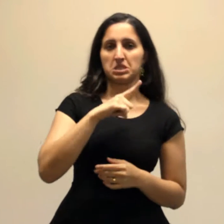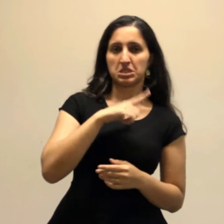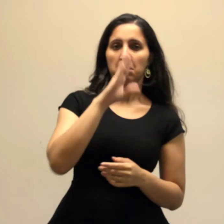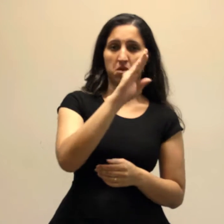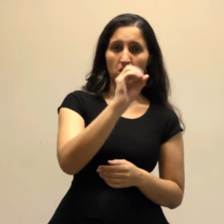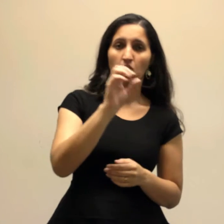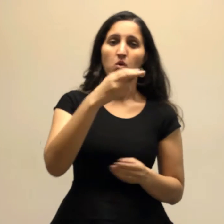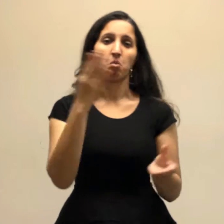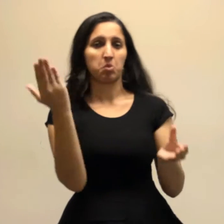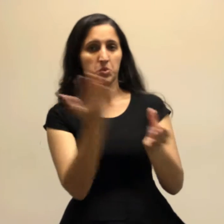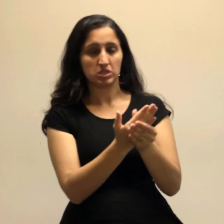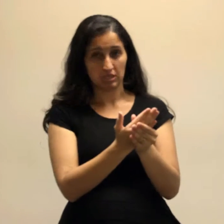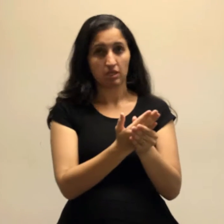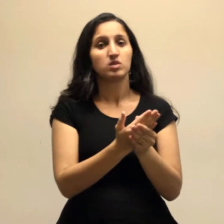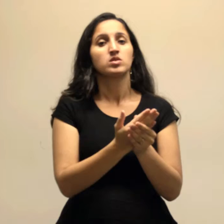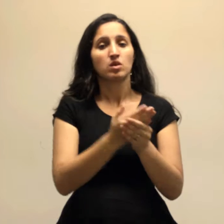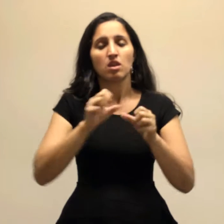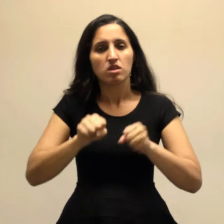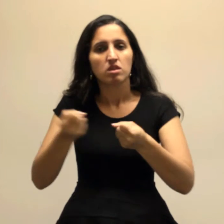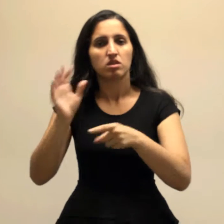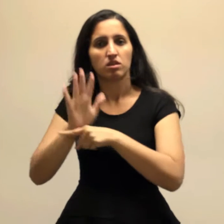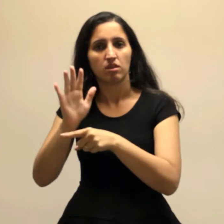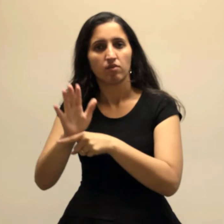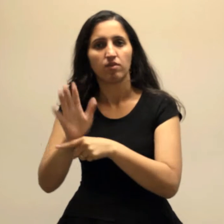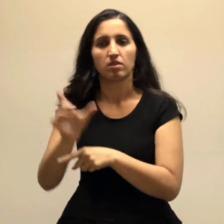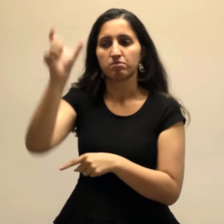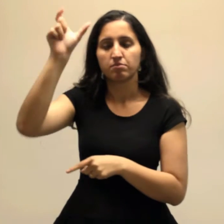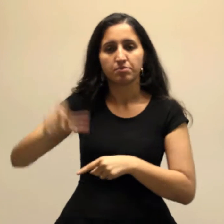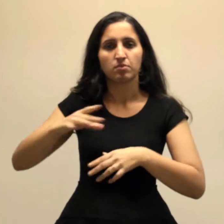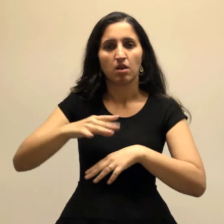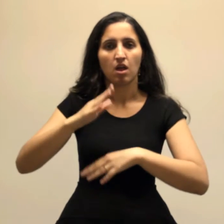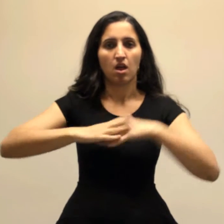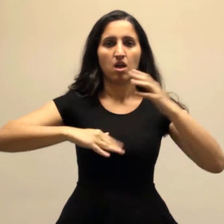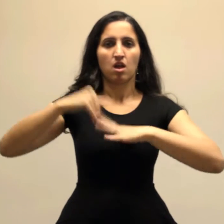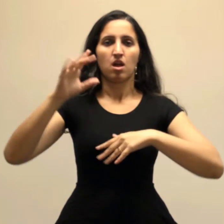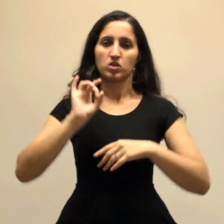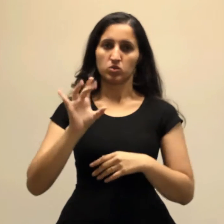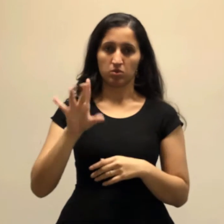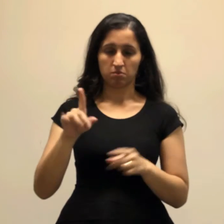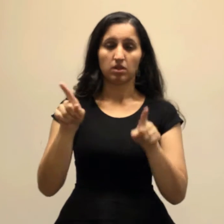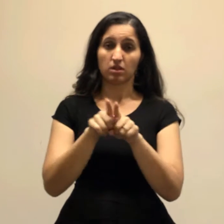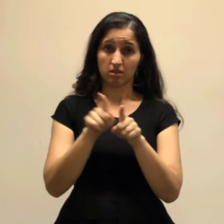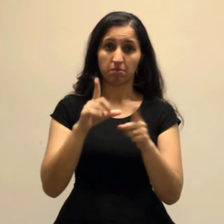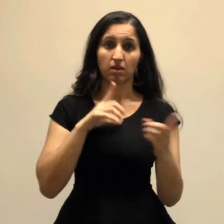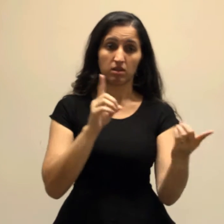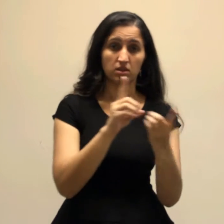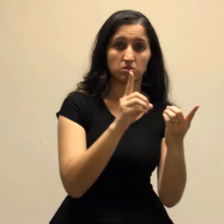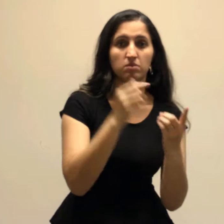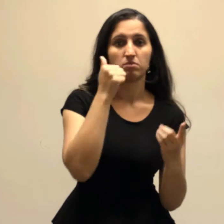ocorrência ou processo criminal, defendendo o seu caráter autônomo, bem como estimular que o atendimento das mulheres